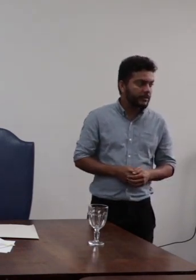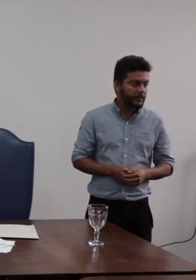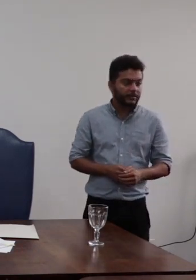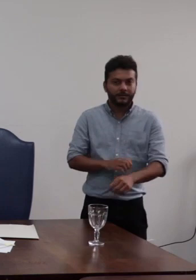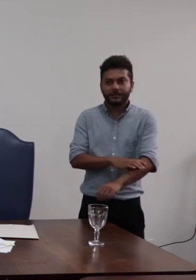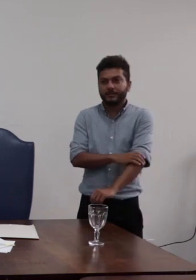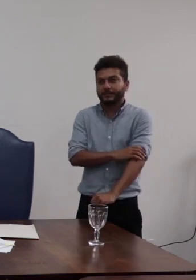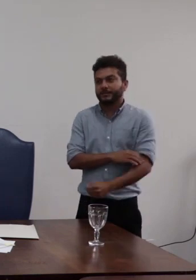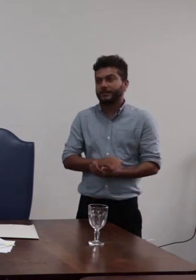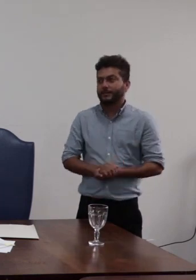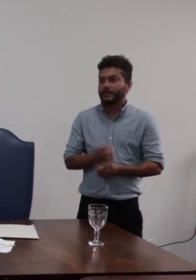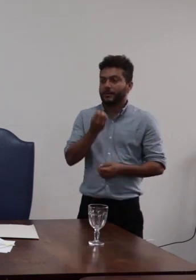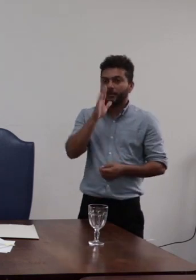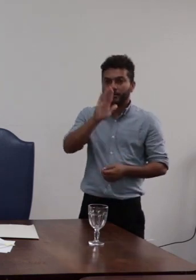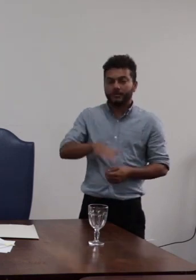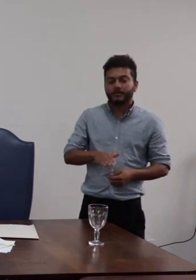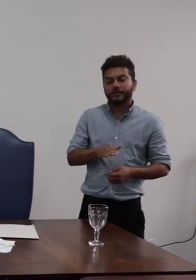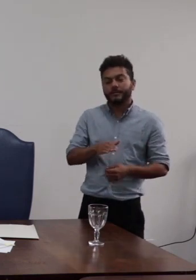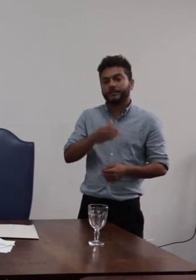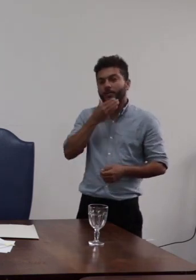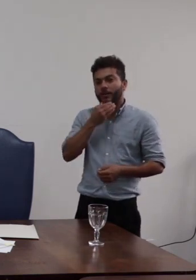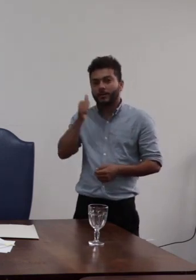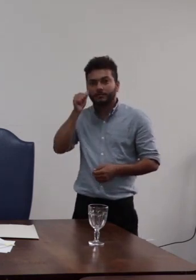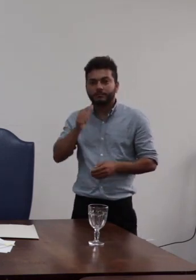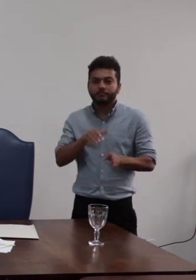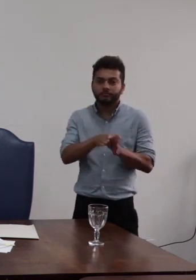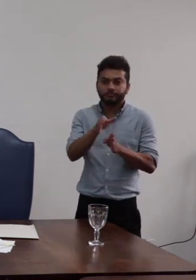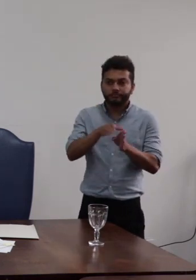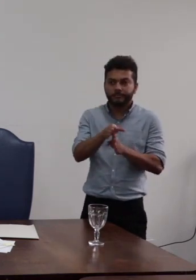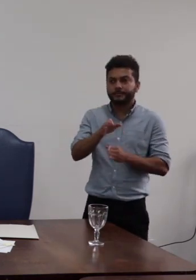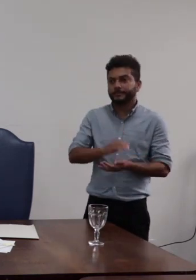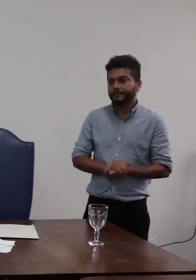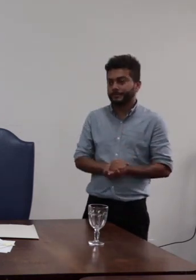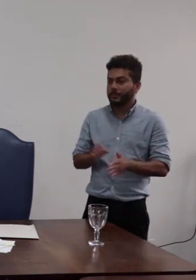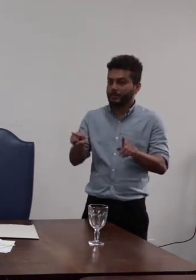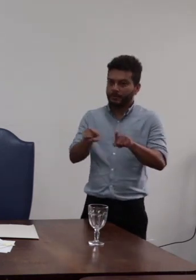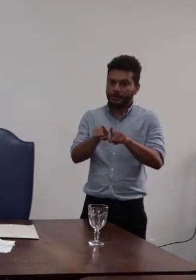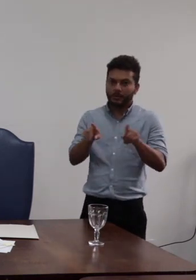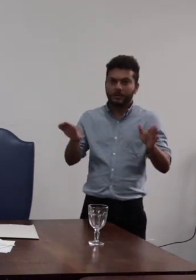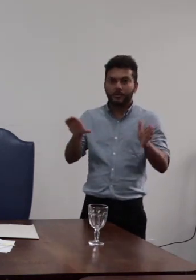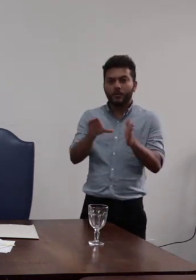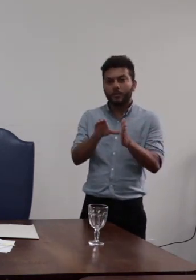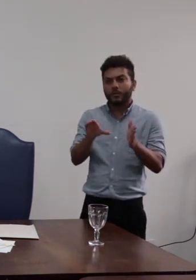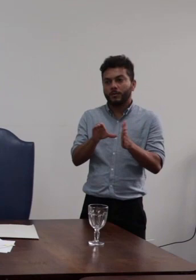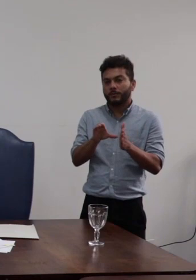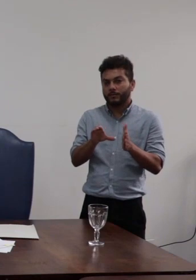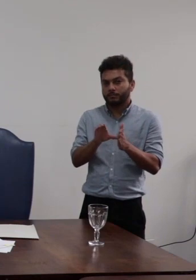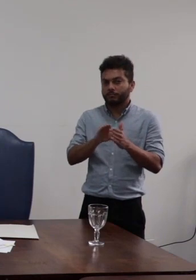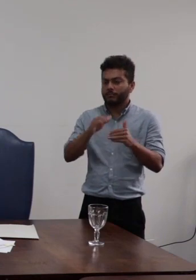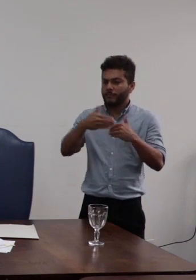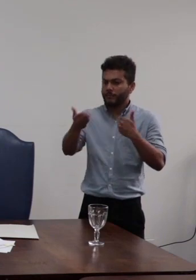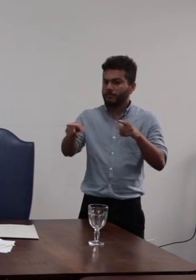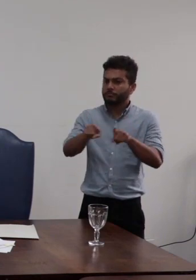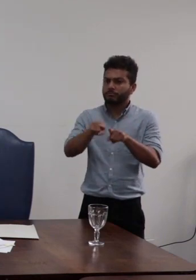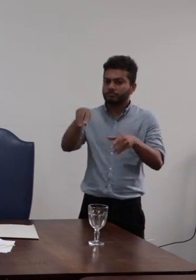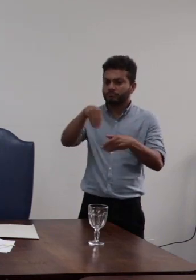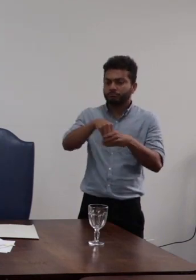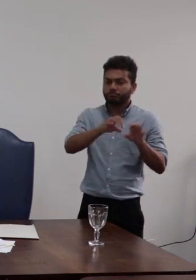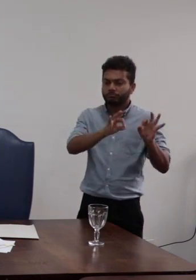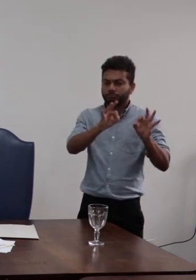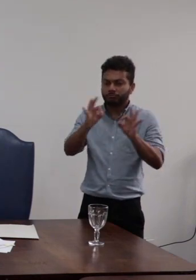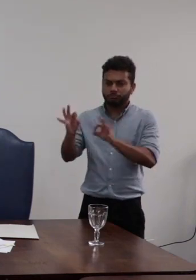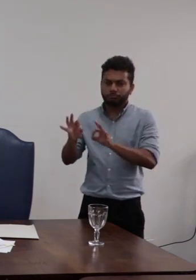colegas conselheiras conselheiros e a comunidade interna externa que nos assiste pela